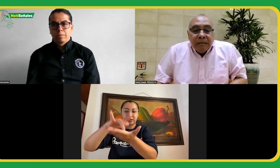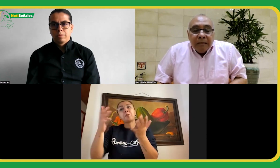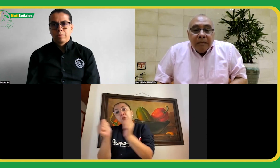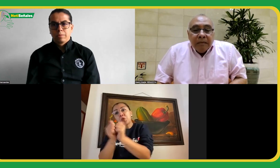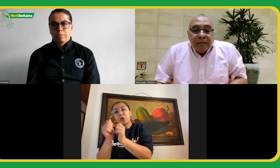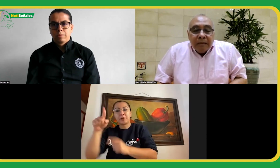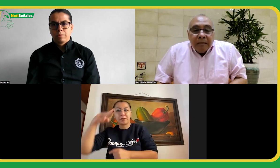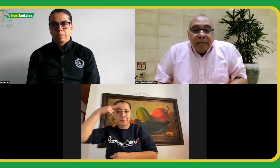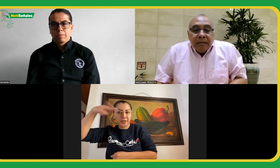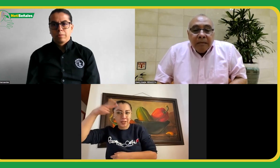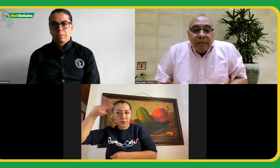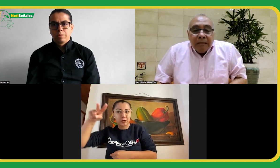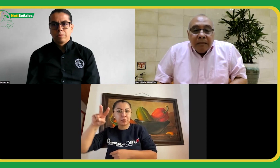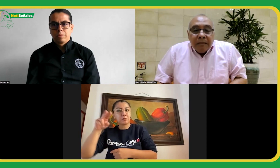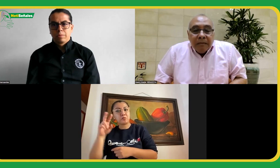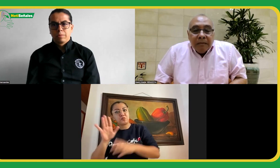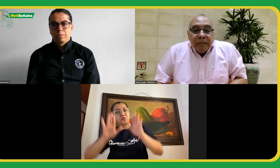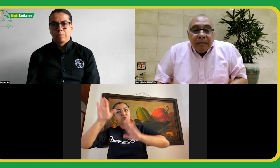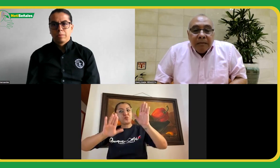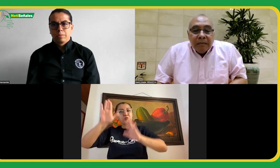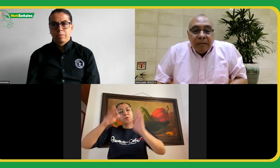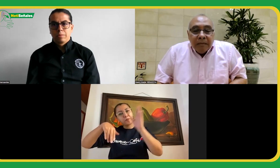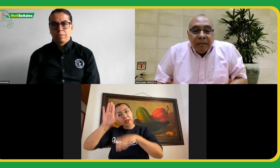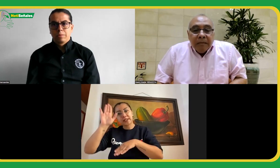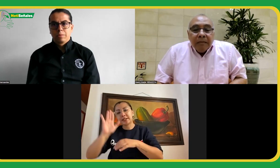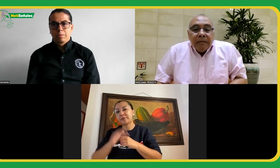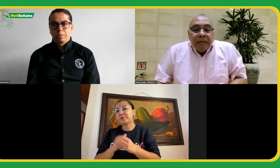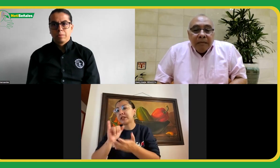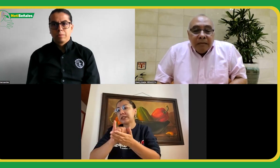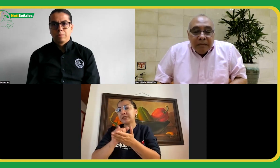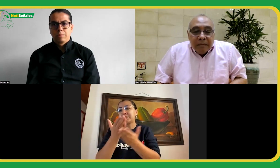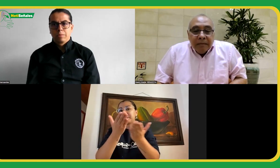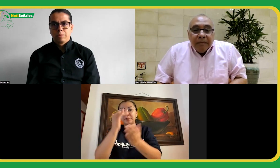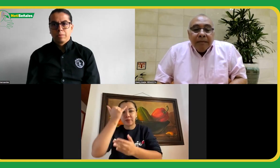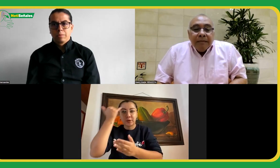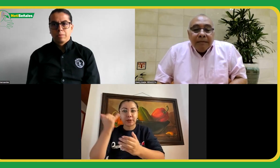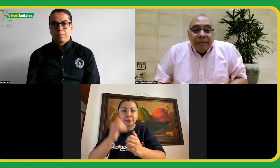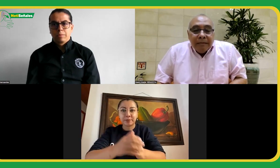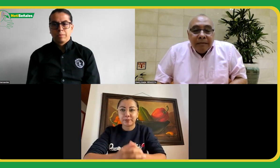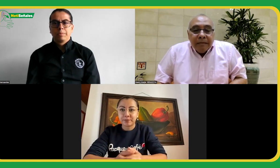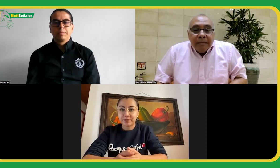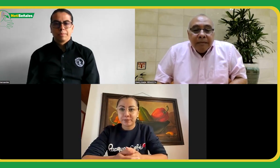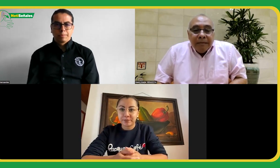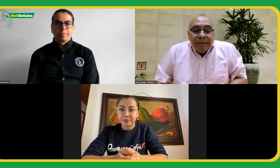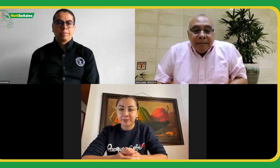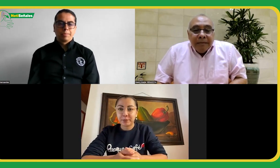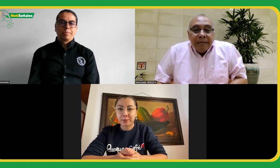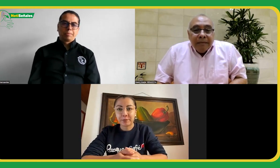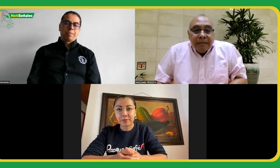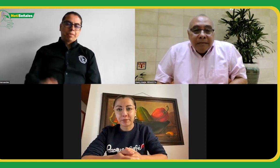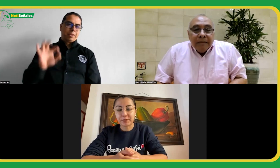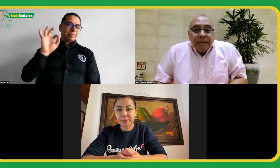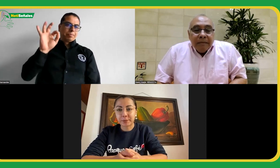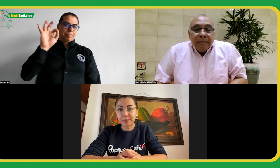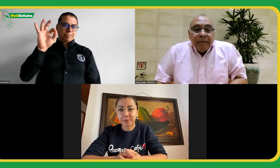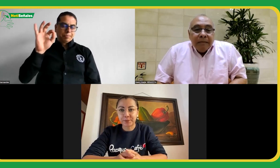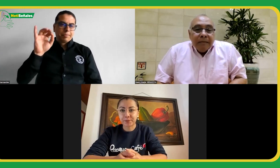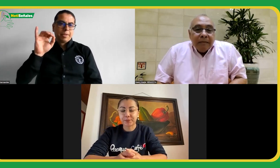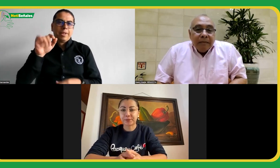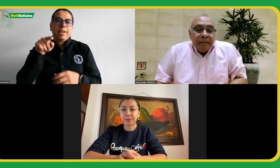junto con México. Fueron los dos países que más participaron. No sé, Joaquín, ¿qué más quieres decir? Eso. Estar en